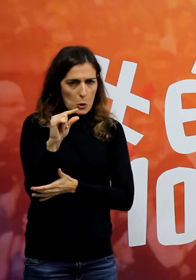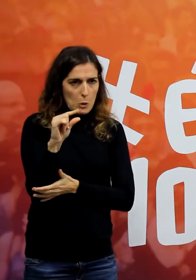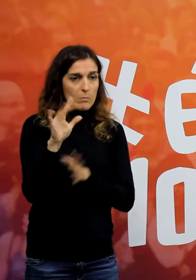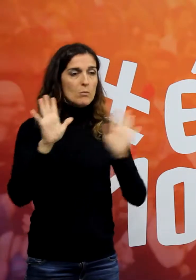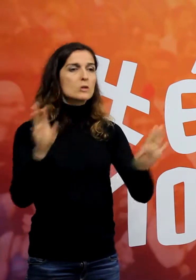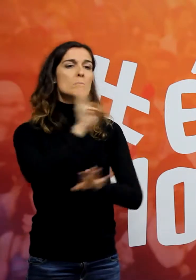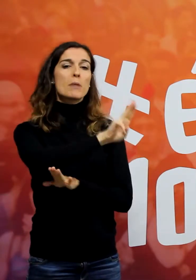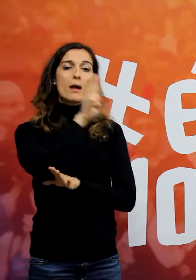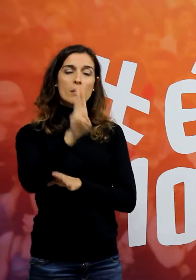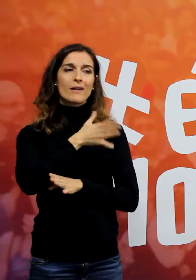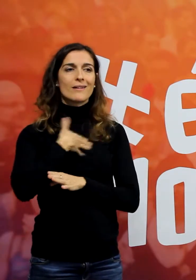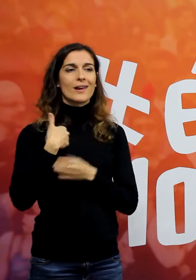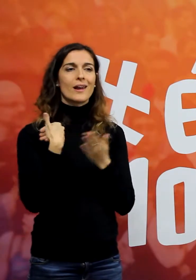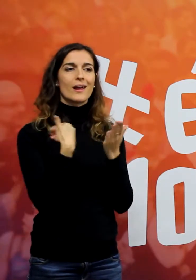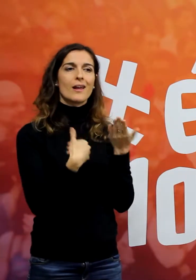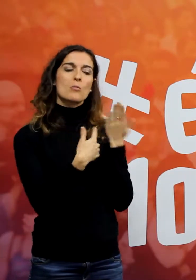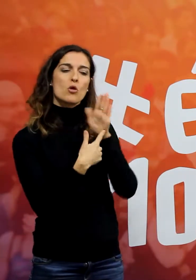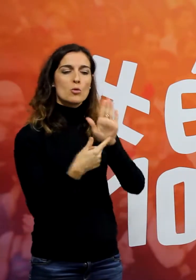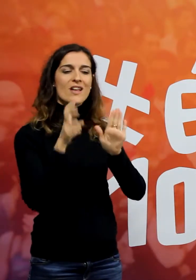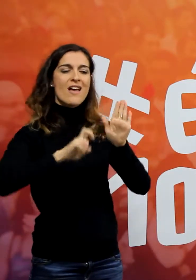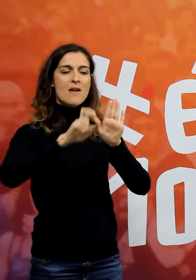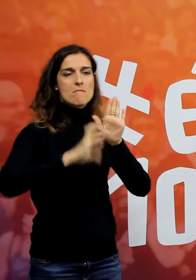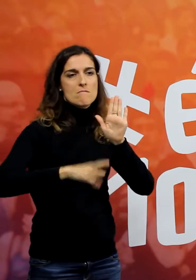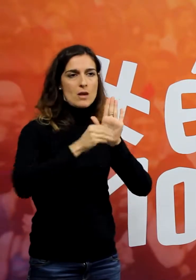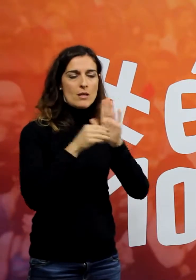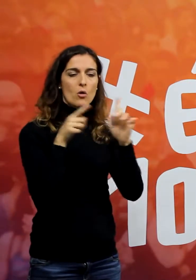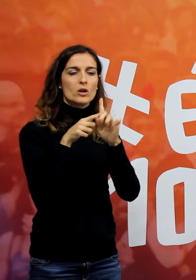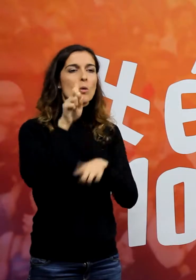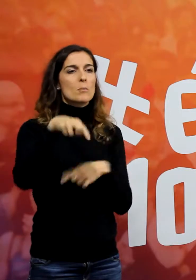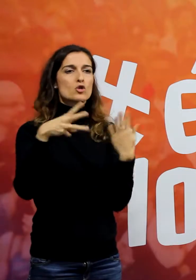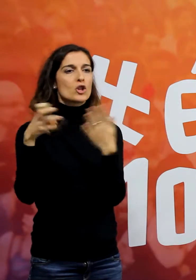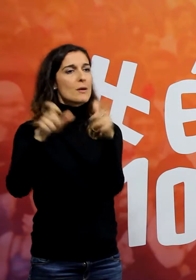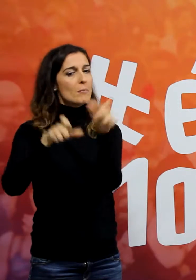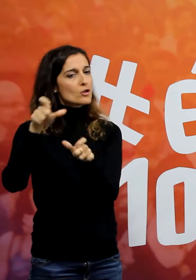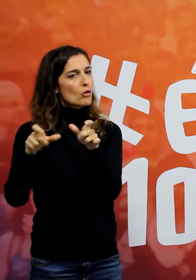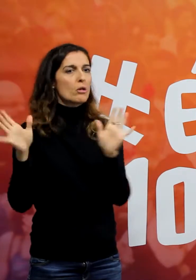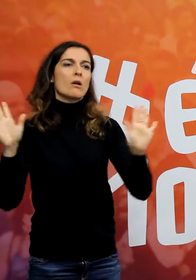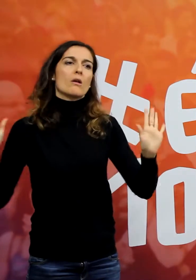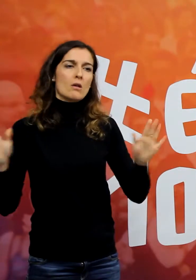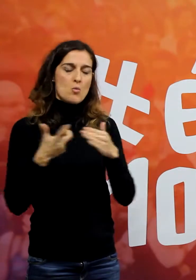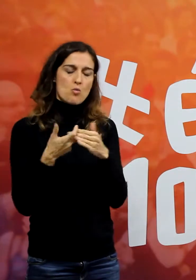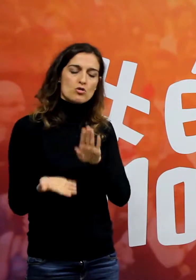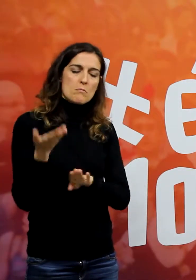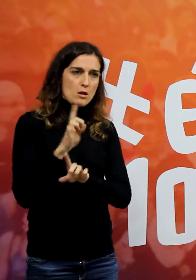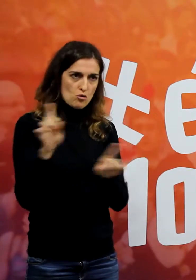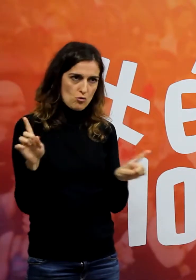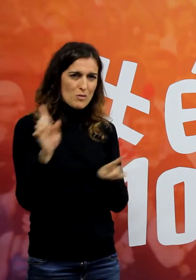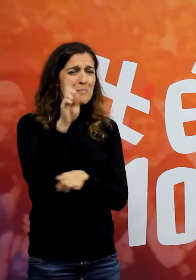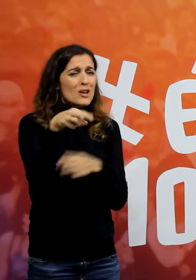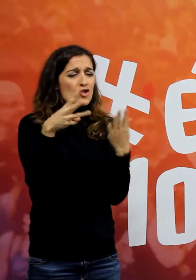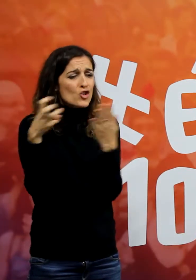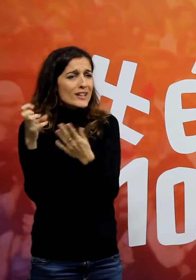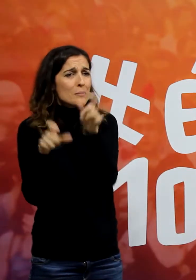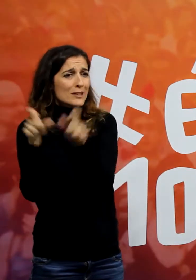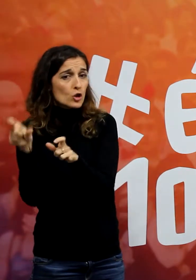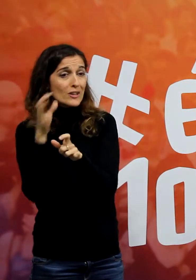ha fet un esment. Para llevar-li a aquestes 1.800 persones... Perquè diuen que no hay que subir impuestos. 1.800 persones de